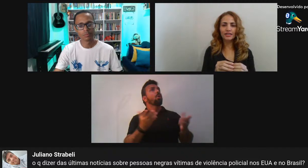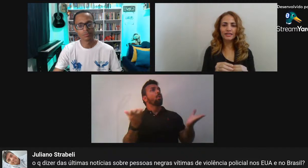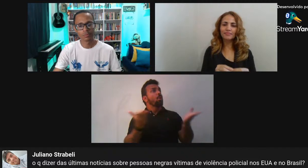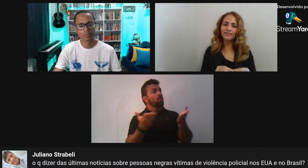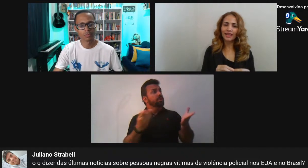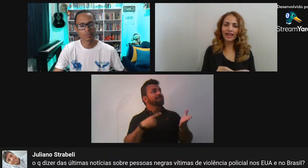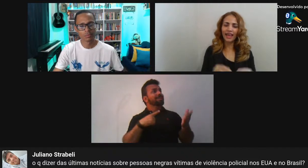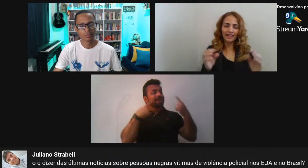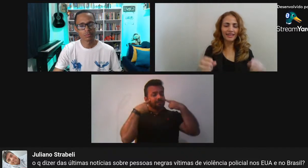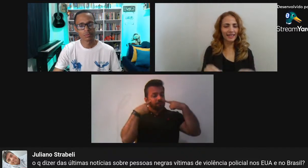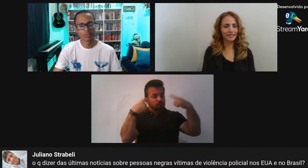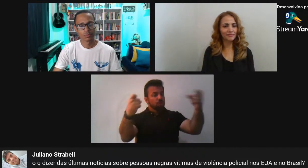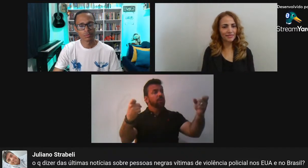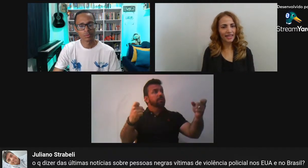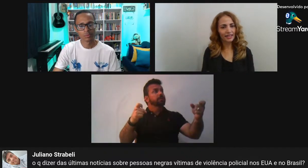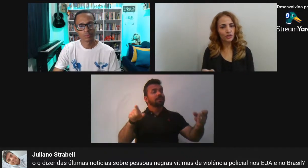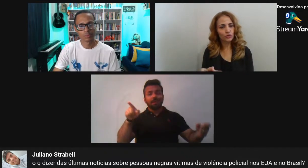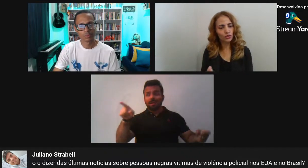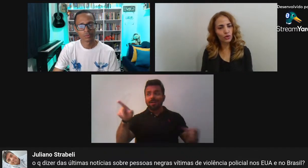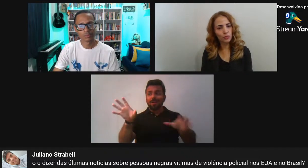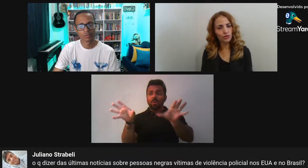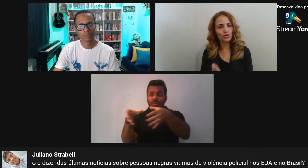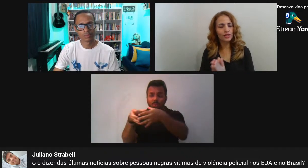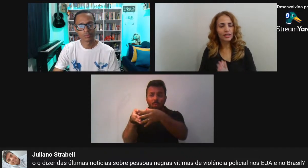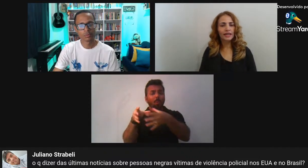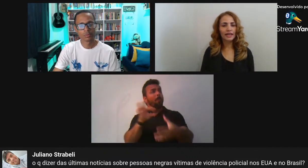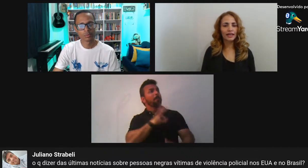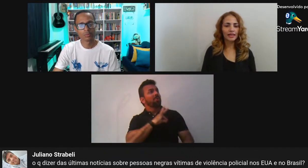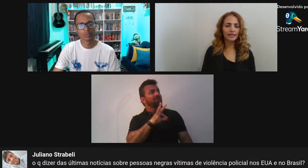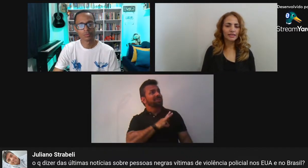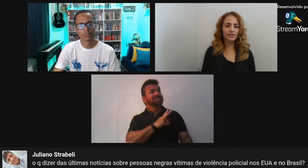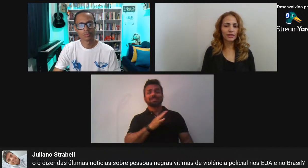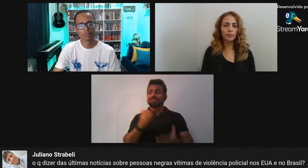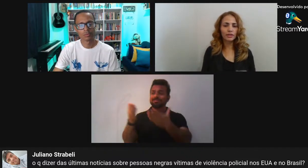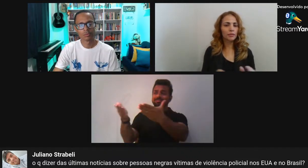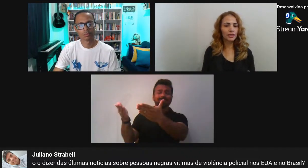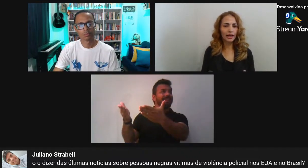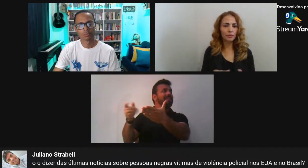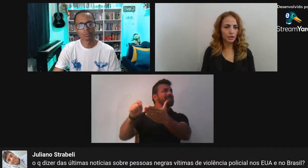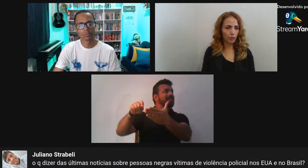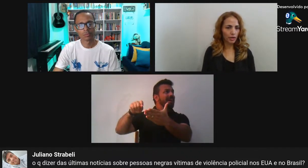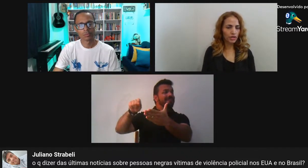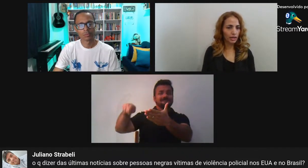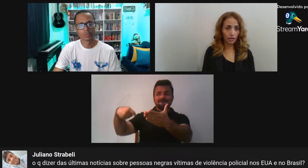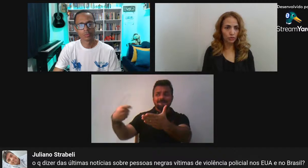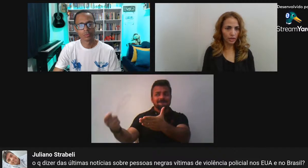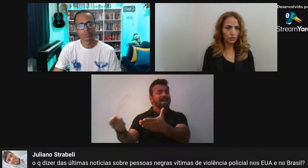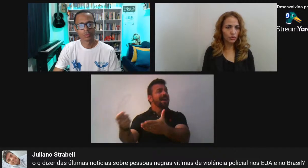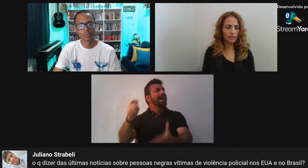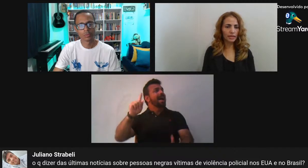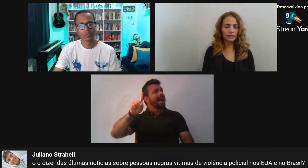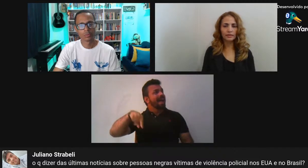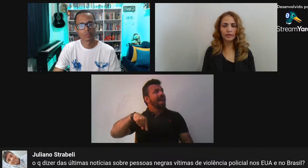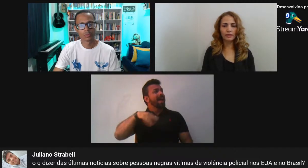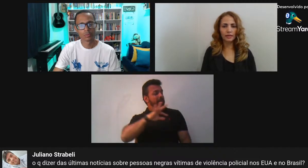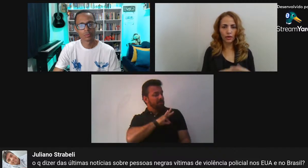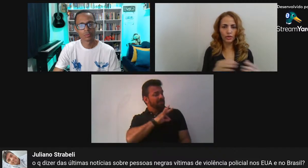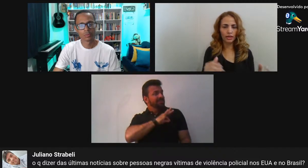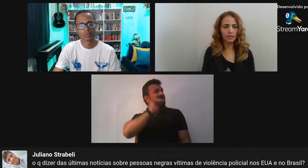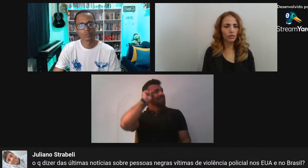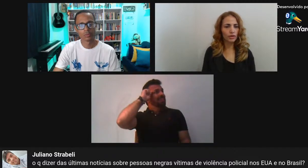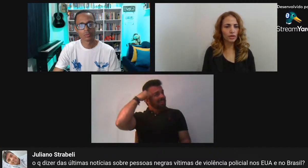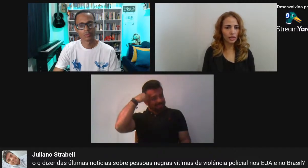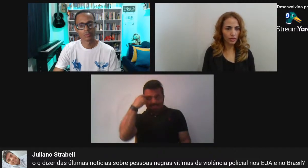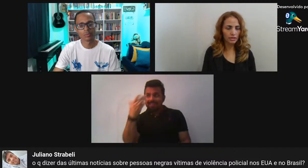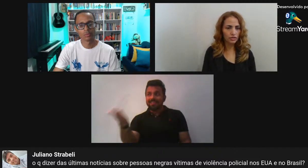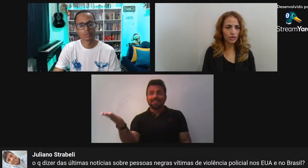É É É É É os grupos É Da polícia militar Principalmente Que atua nas ruas Que é